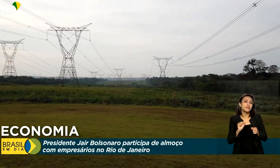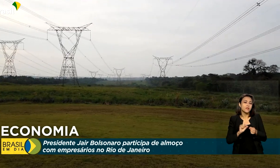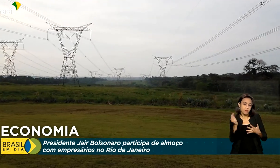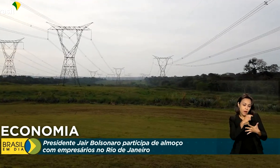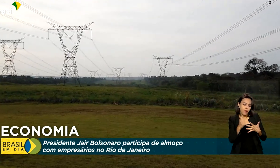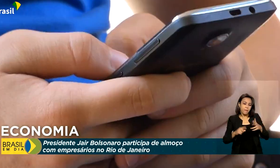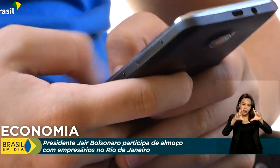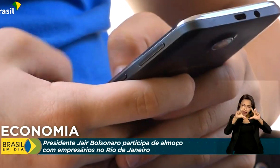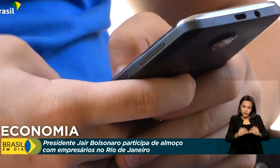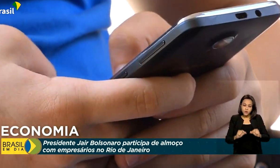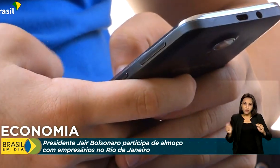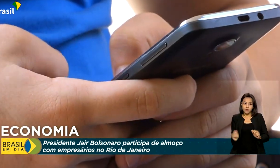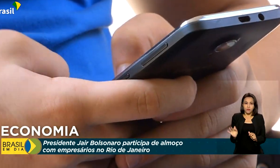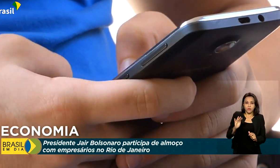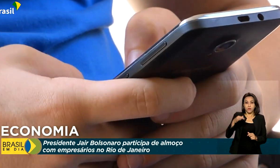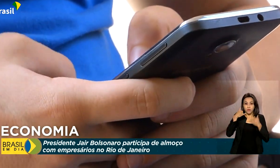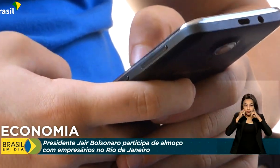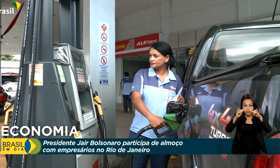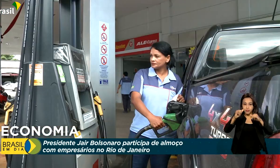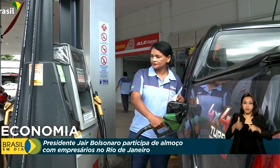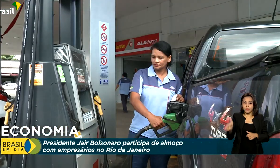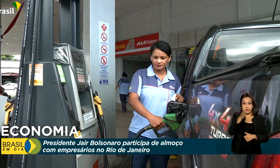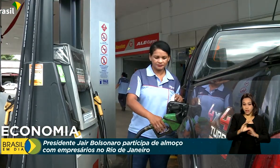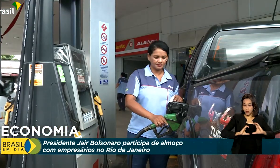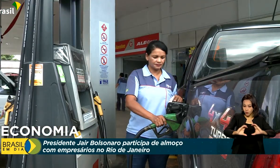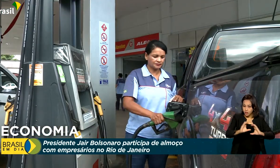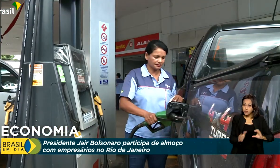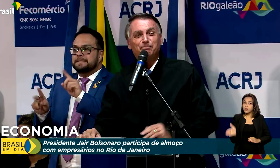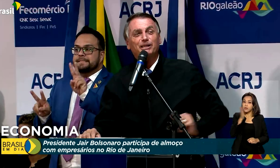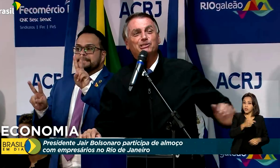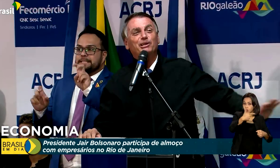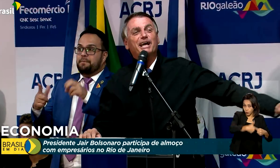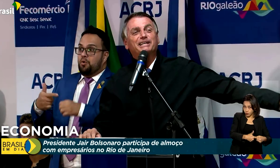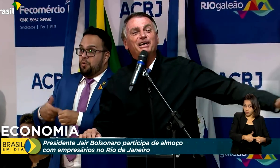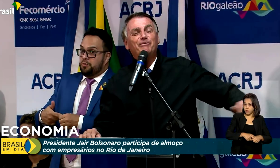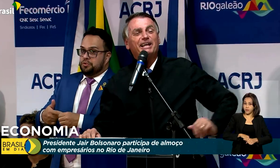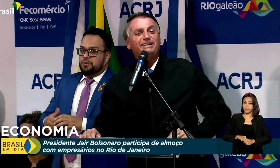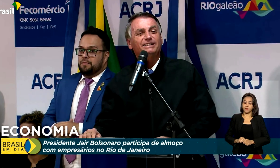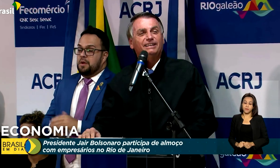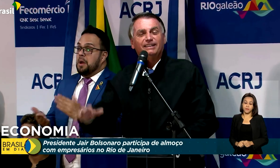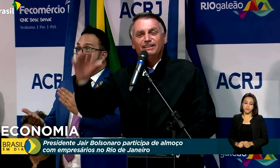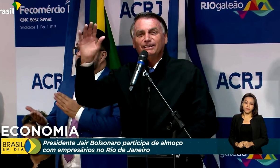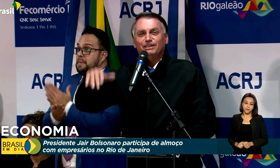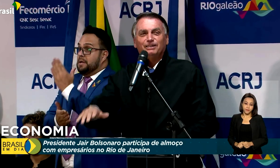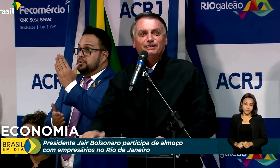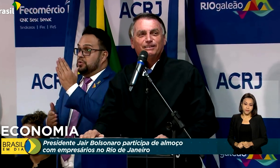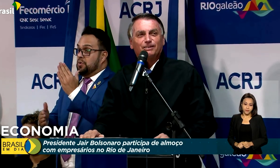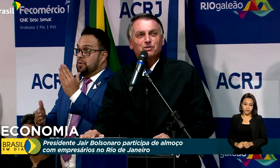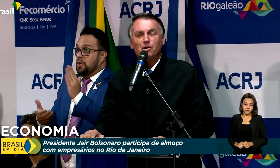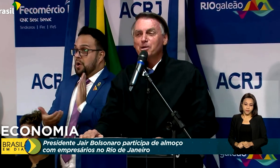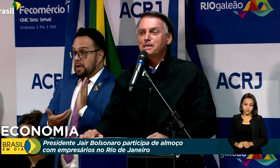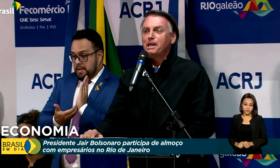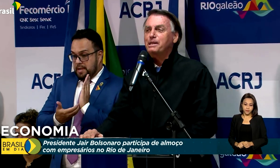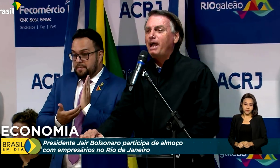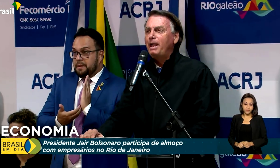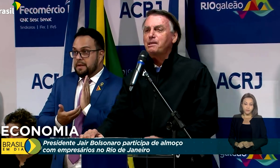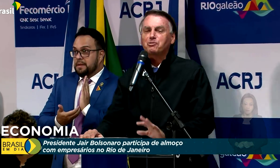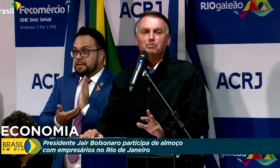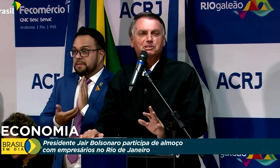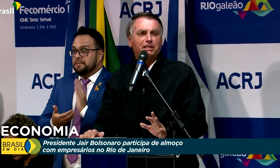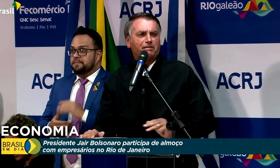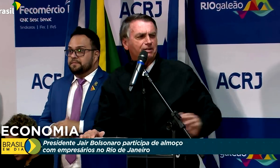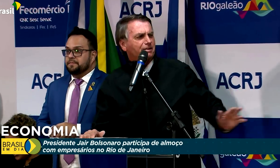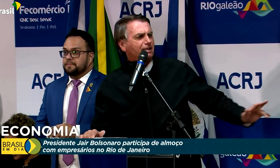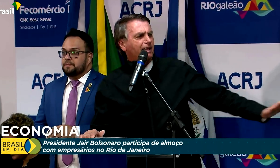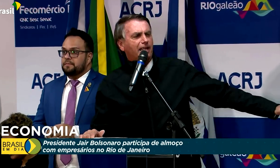energia elétrica, das telecomunicações e dos combustíveis. Passou na Câmara como essenciais